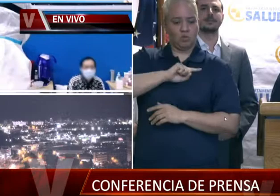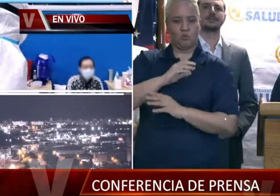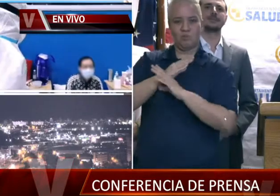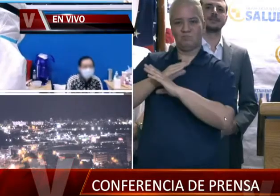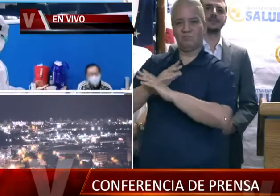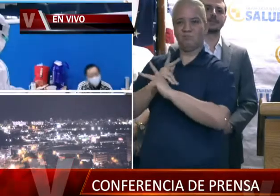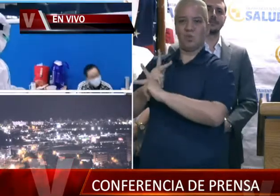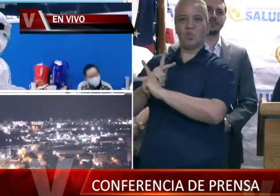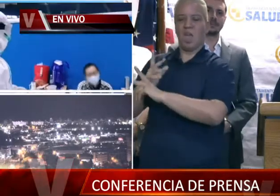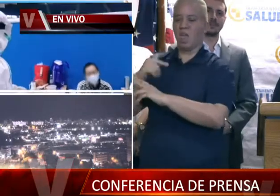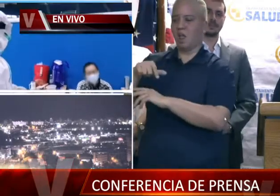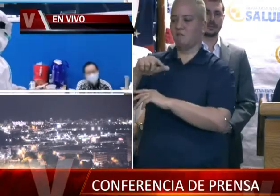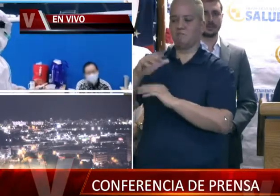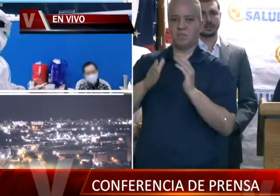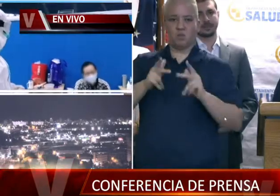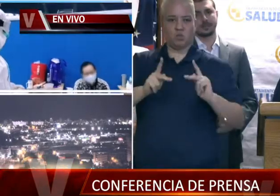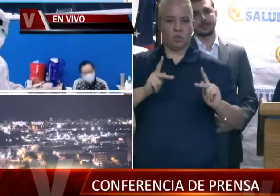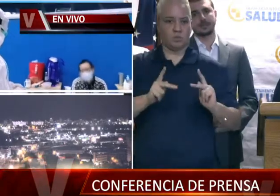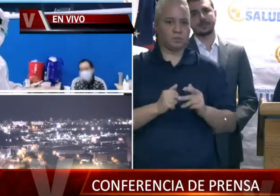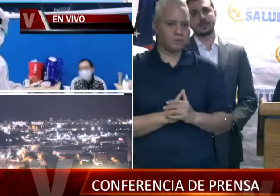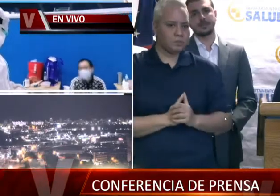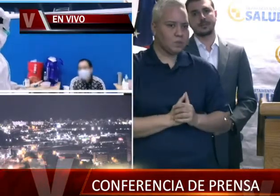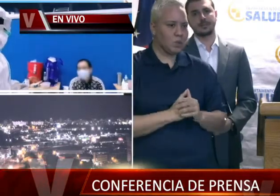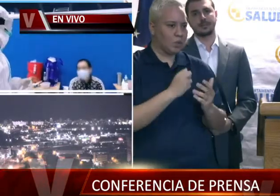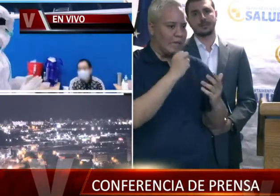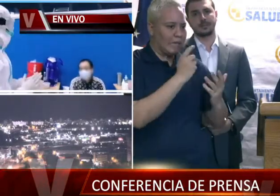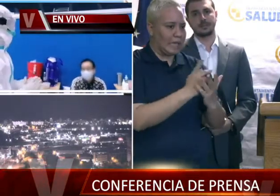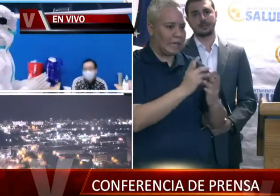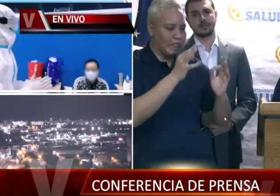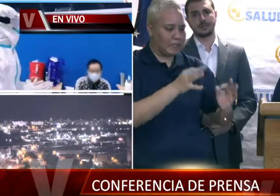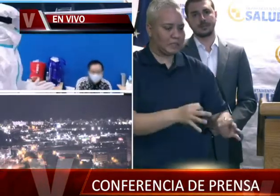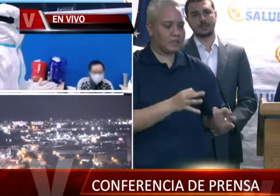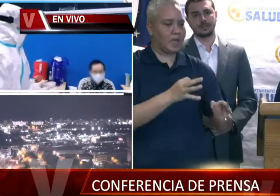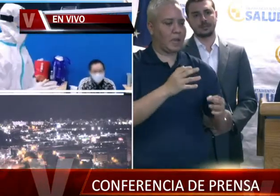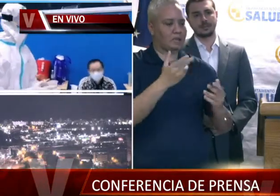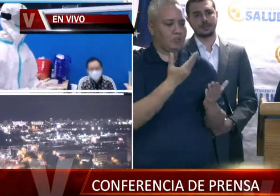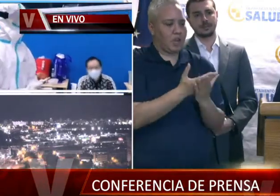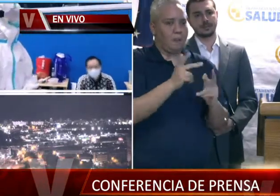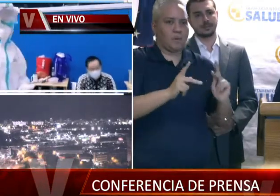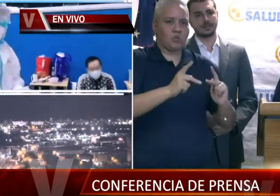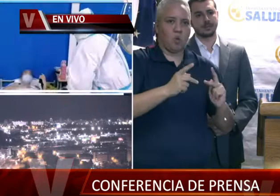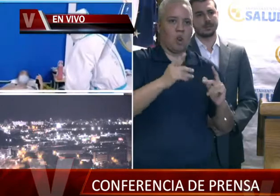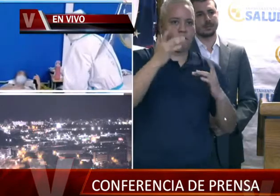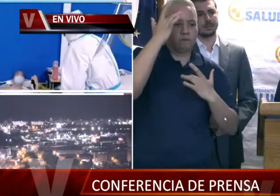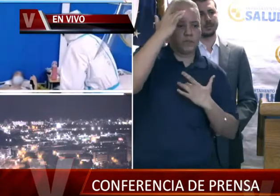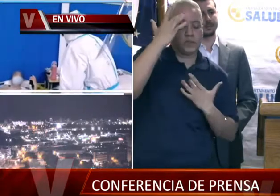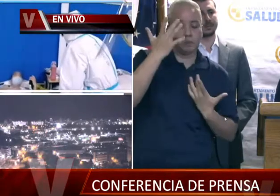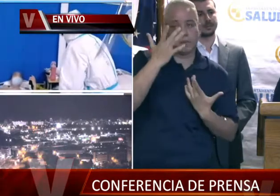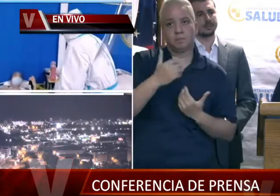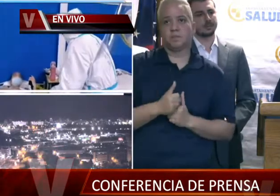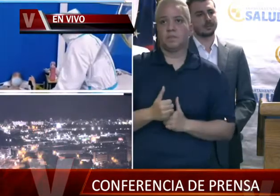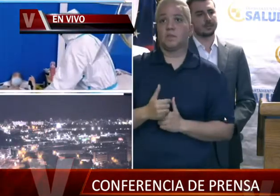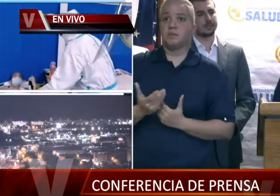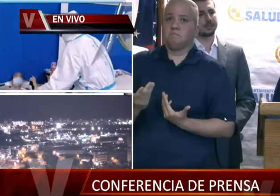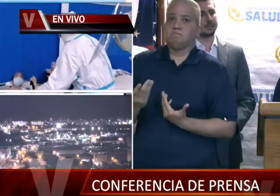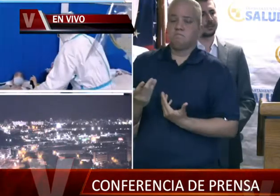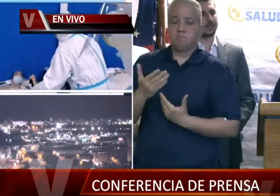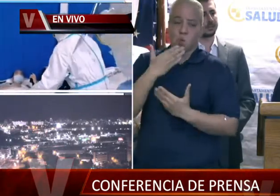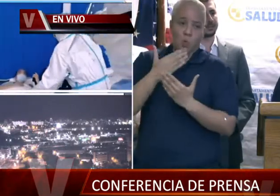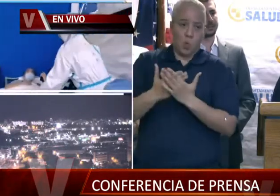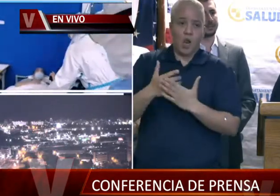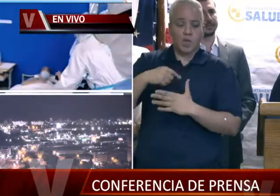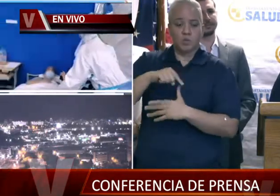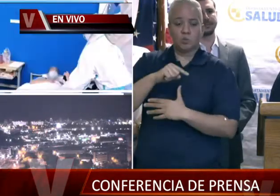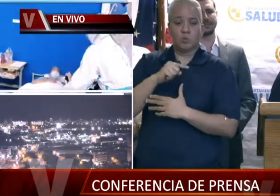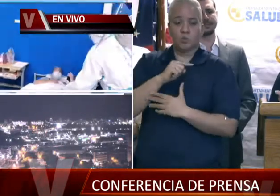que usted nos dice, no hay ninguna garantía que anteriormente no hayan llegado otras personas enfermas que no se hayan reportado. Hasta este momento, afortunadamente, la historia nos ha dicho que no hemos